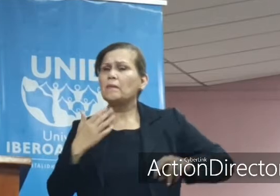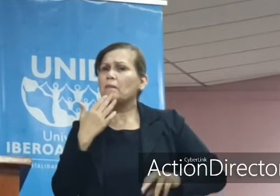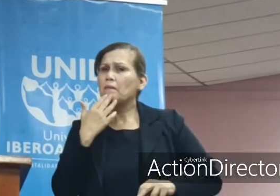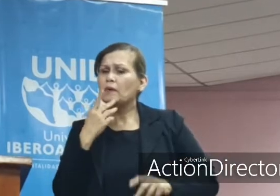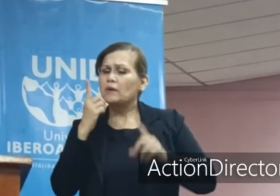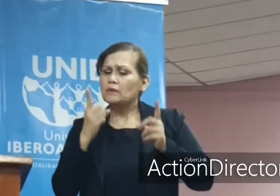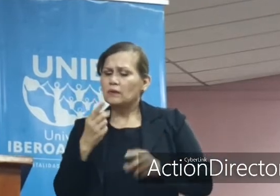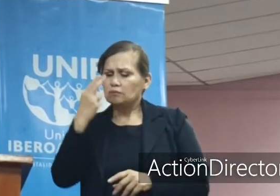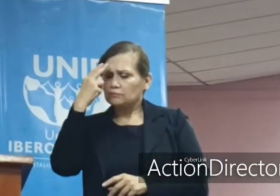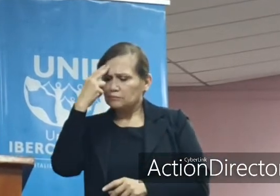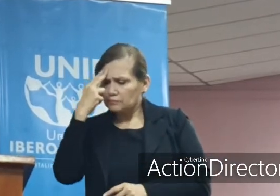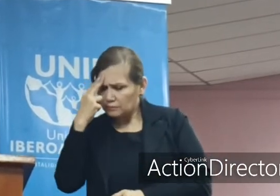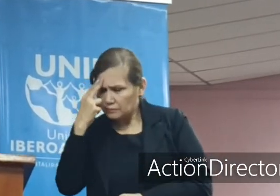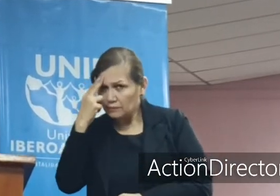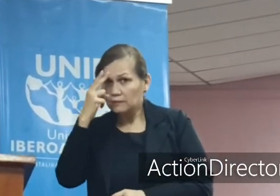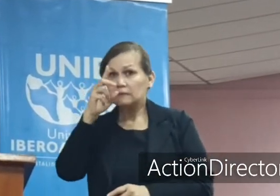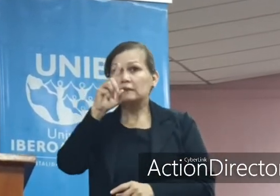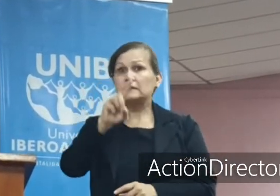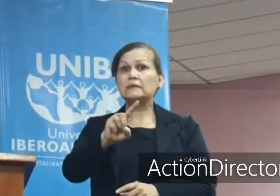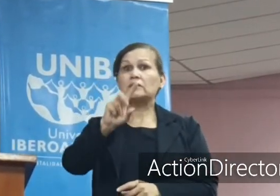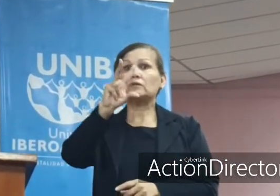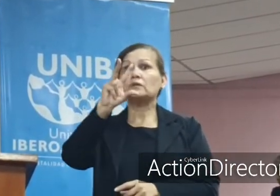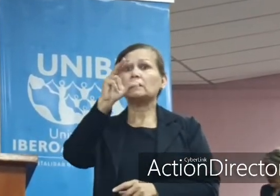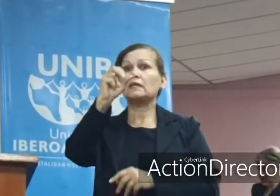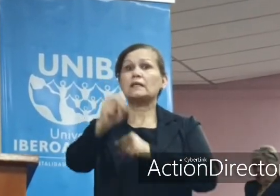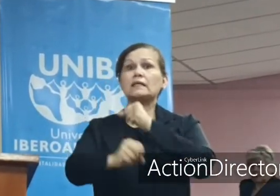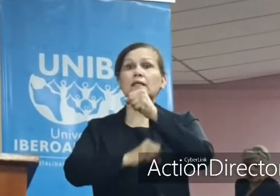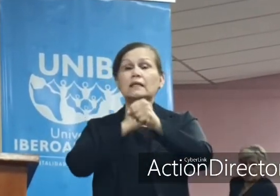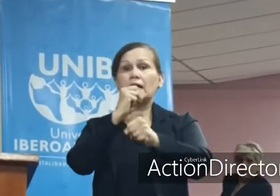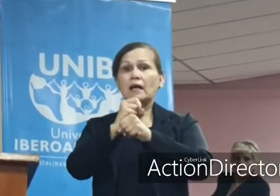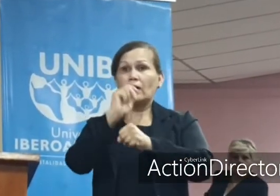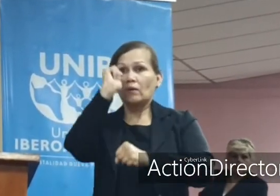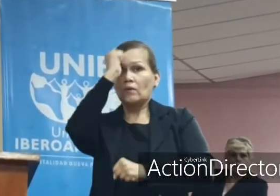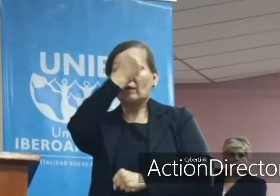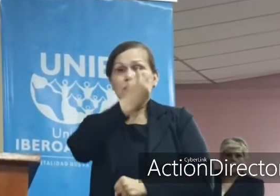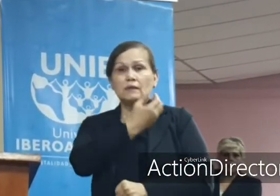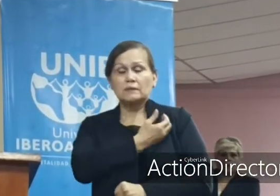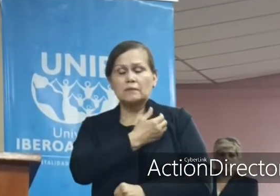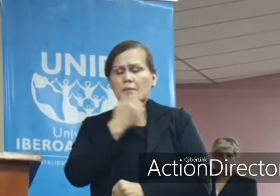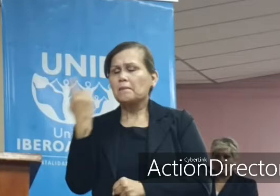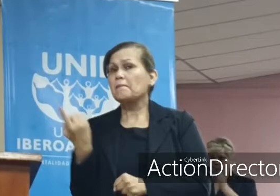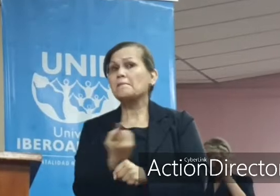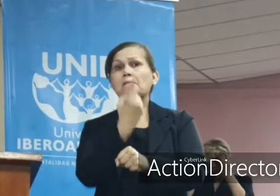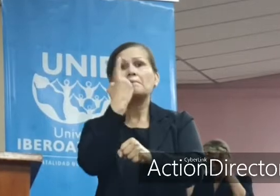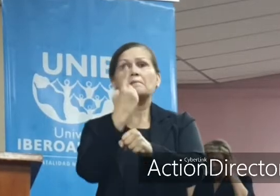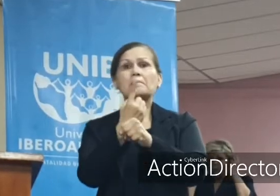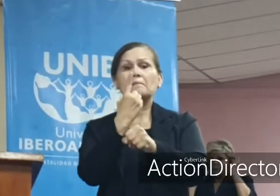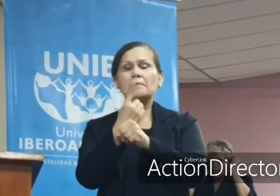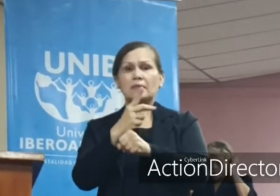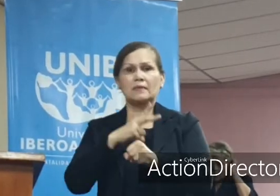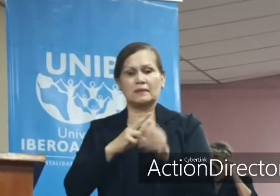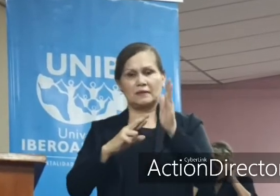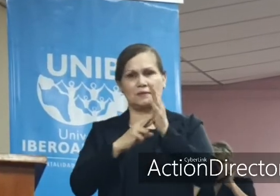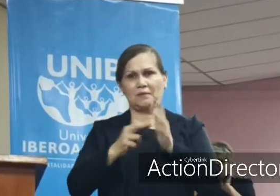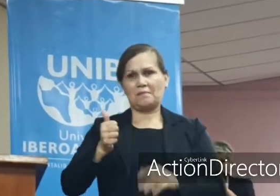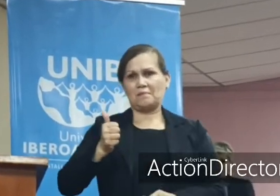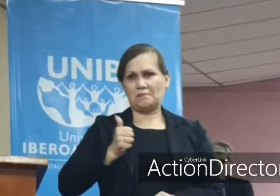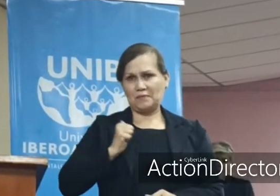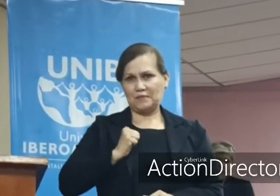también honramos a los 130 años de la Universidad Nacional y que por primera vez tiene una rectora mujer.